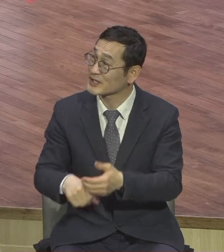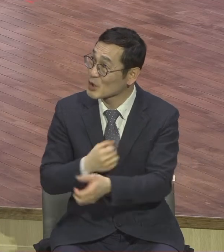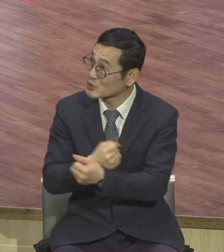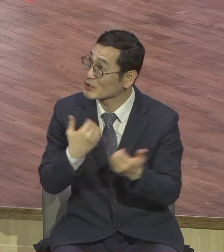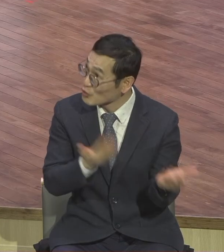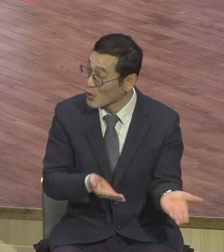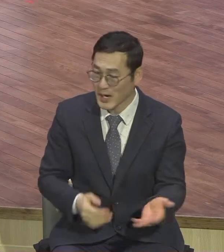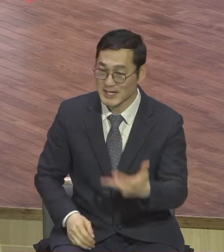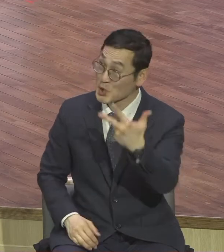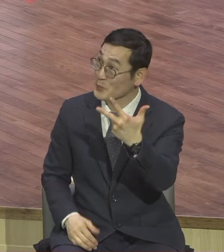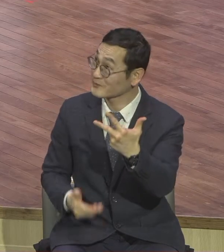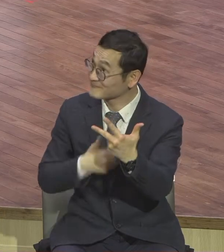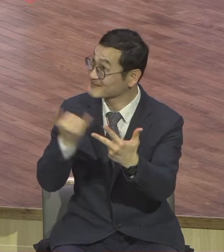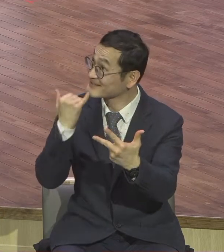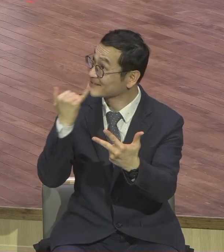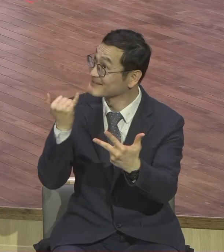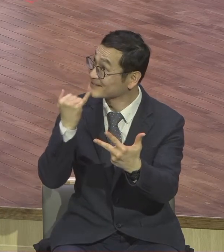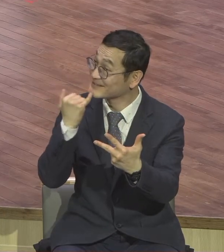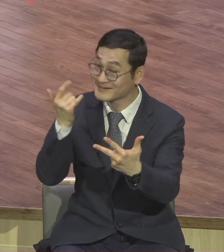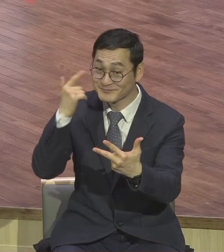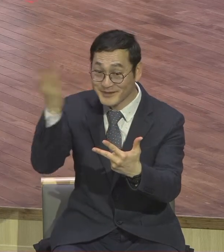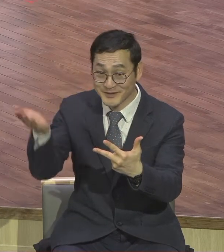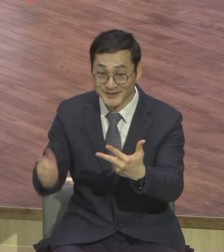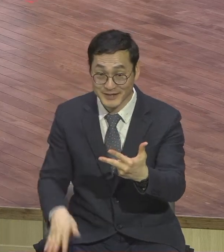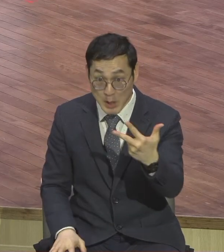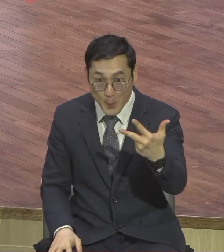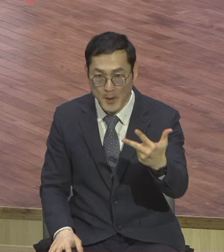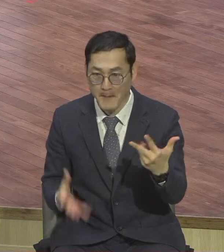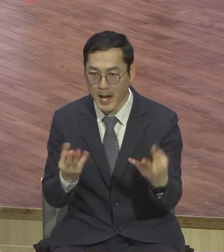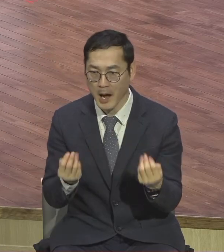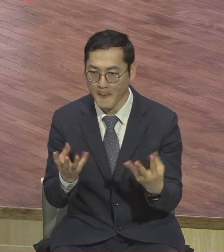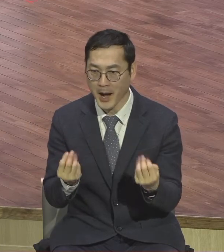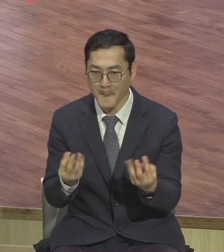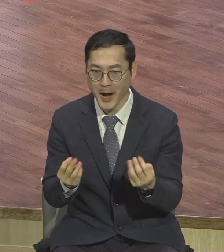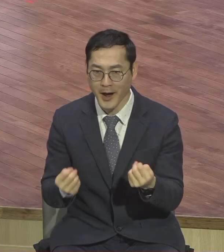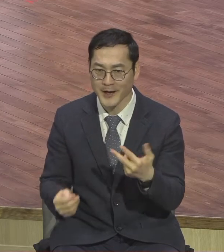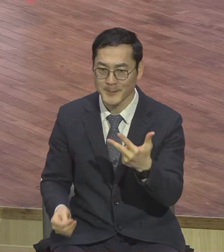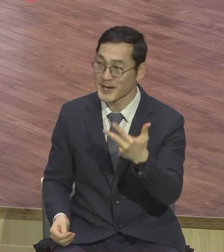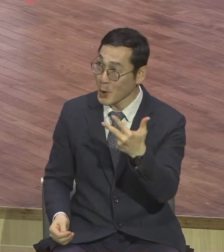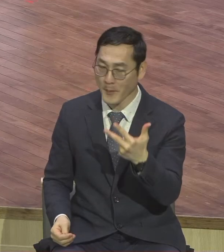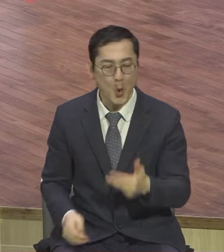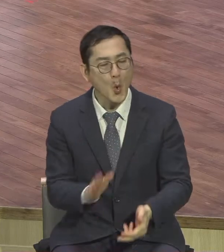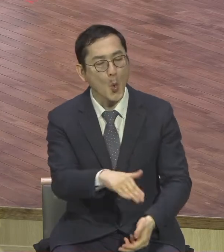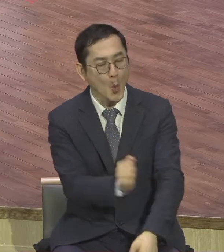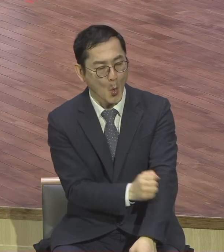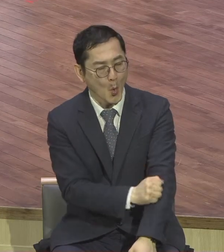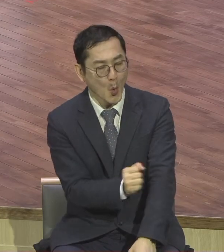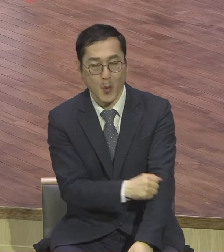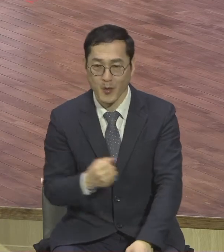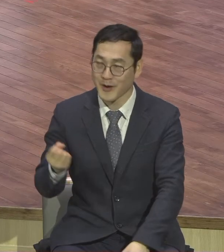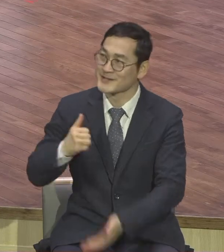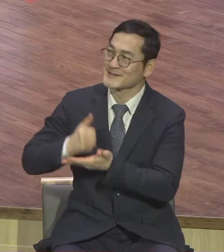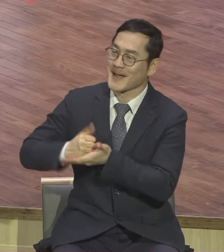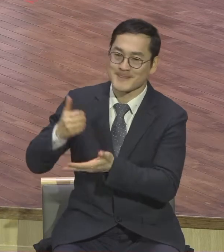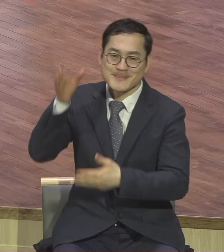일곱 번 할까요 일곱 번이면 대단하지요 왜냐하면 그 당시에 이 파랏비들은